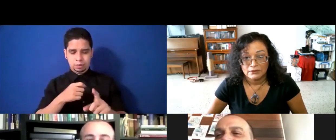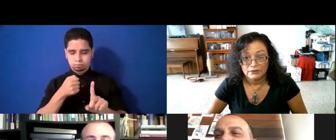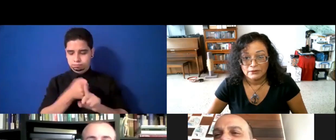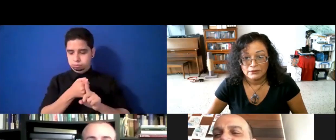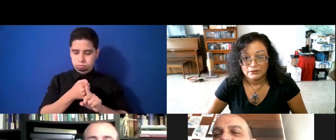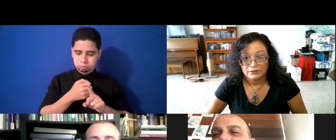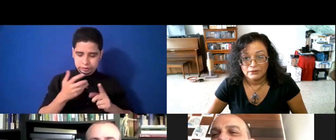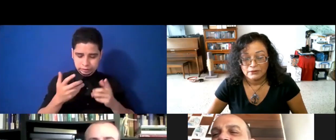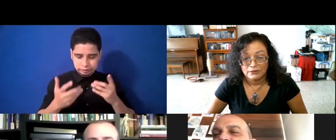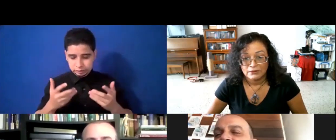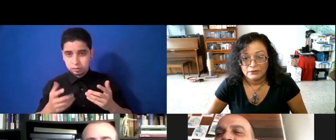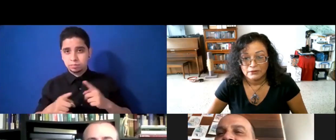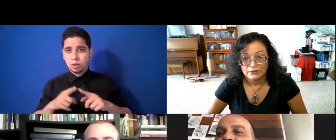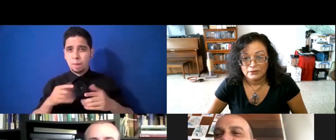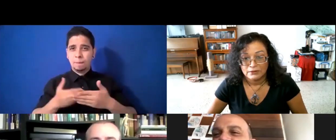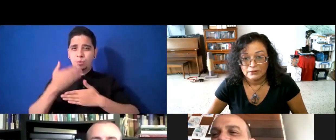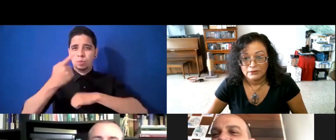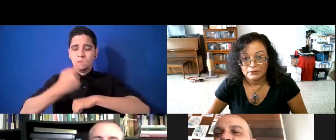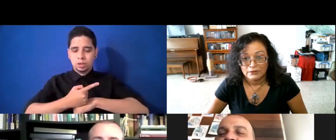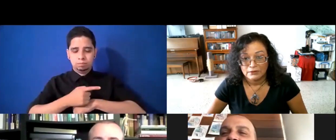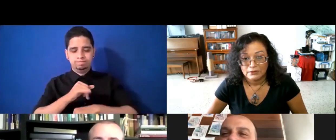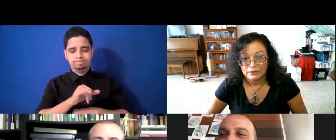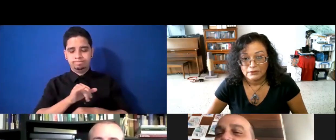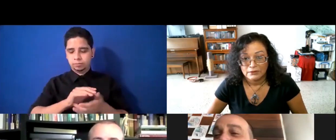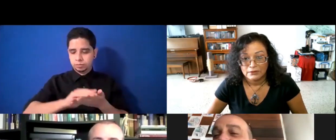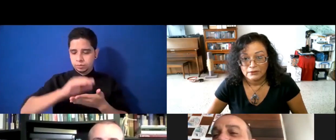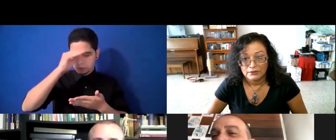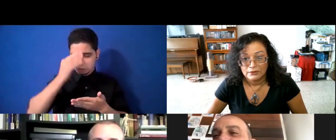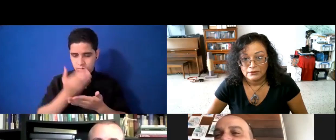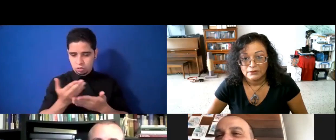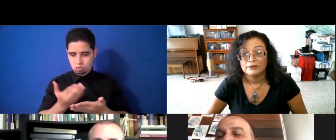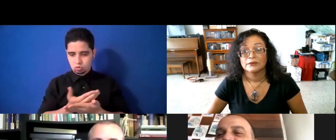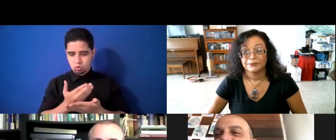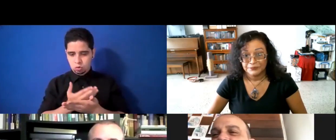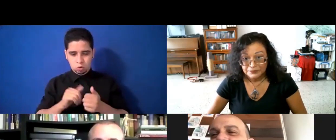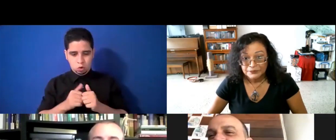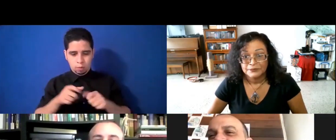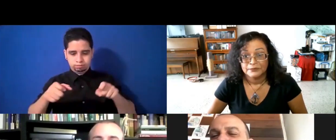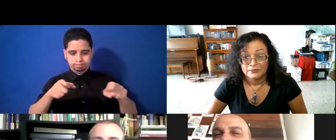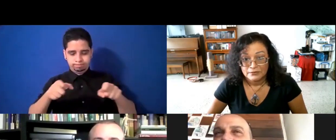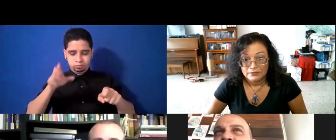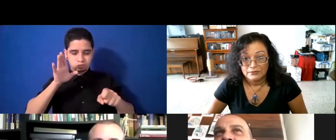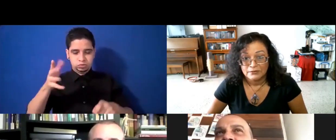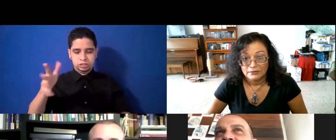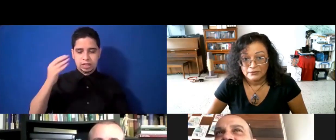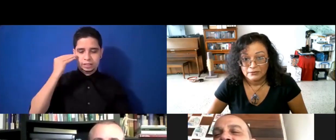luego al otro día ves que aprendiste algo nuevo y cómo lo vas a manejar ya próximamente en el futuro. Así que